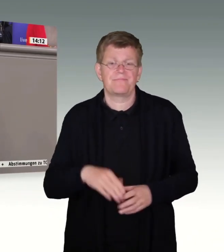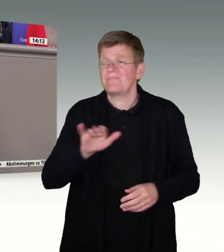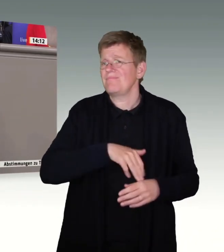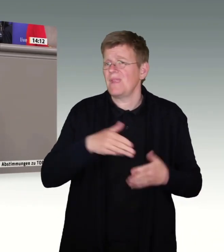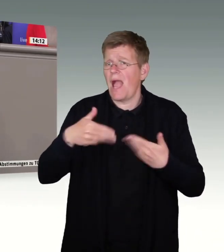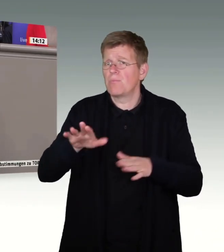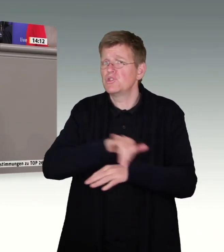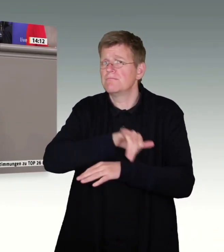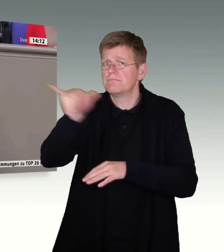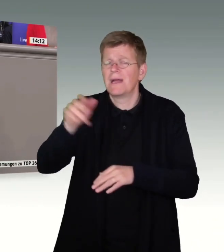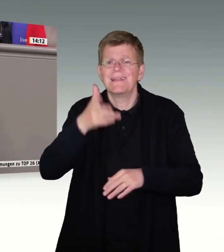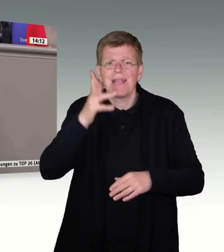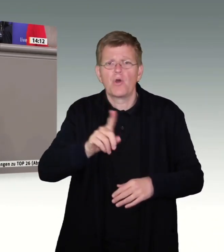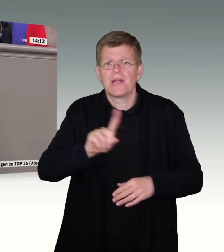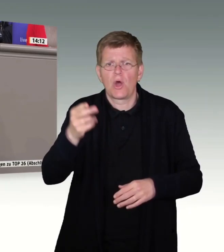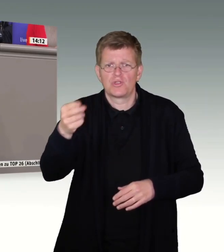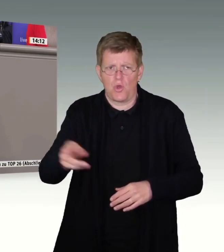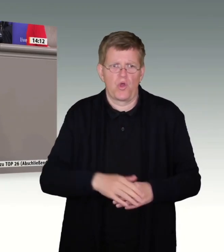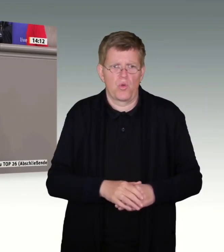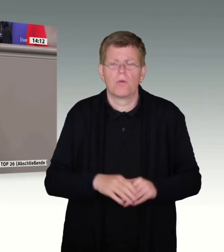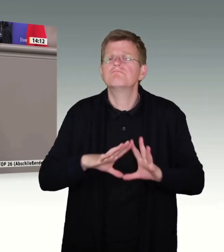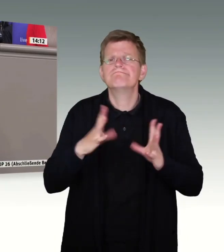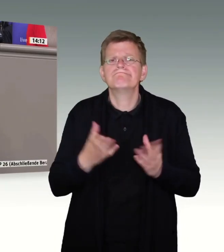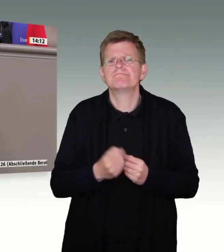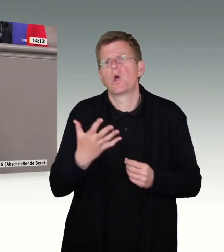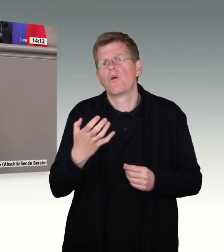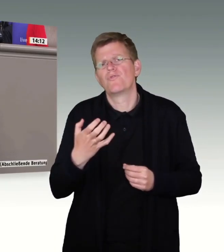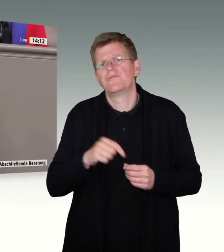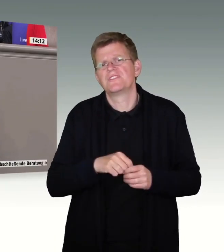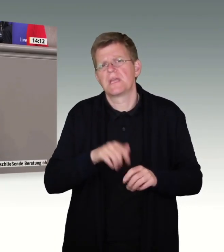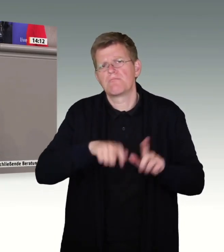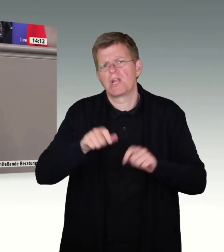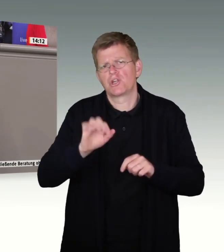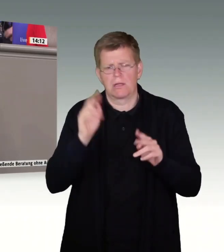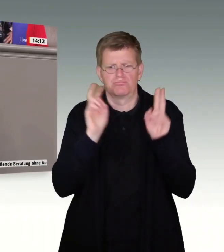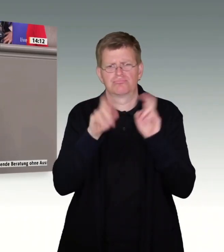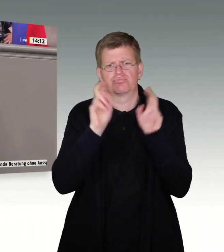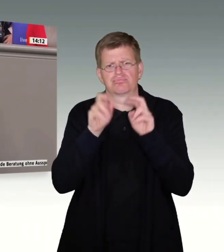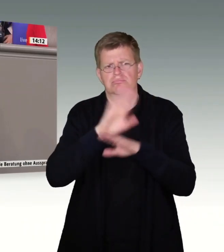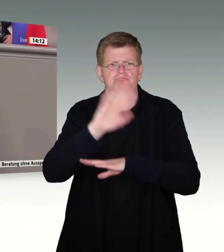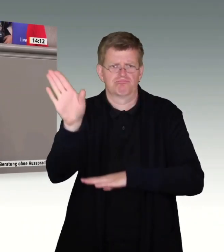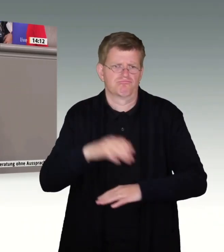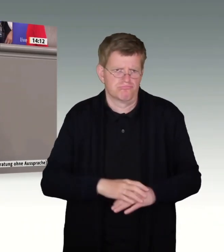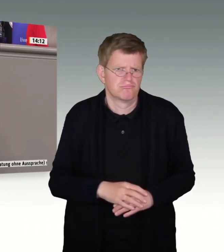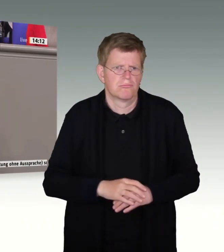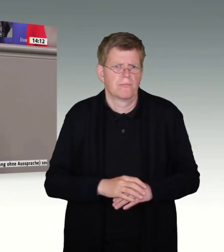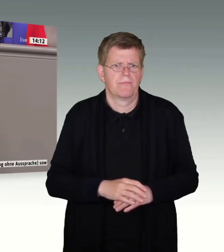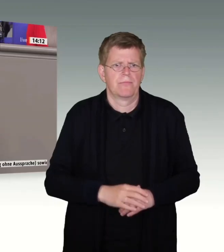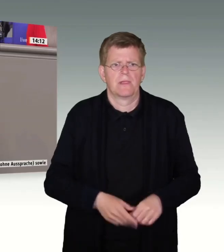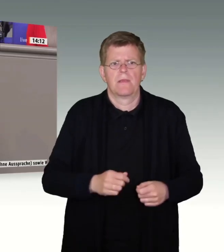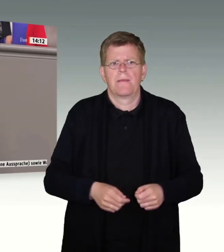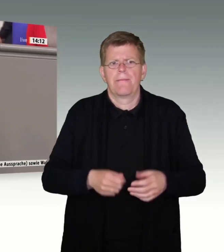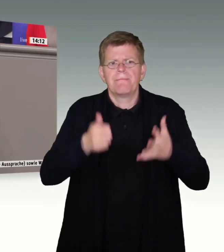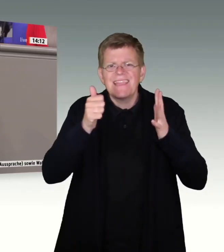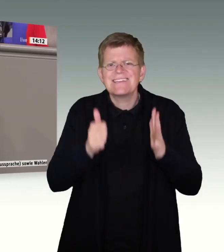300.000 Euro. Damit können um die 50 Fremde außer Landes geschafft werden. Nehmen wir nun die 675 Millionen